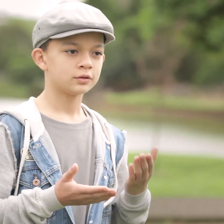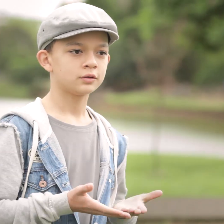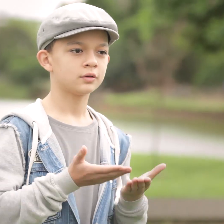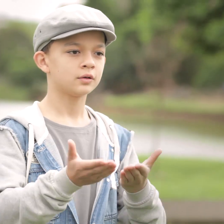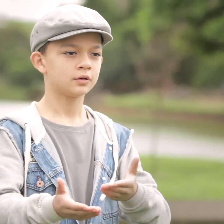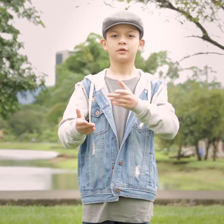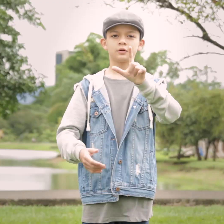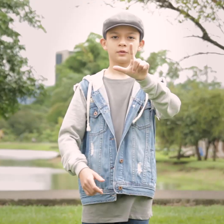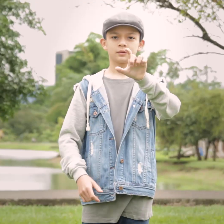nos trae...